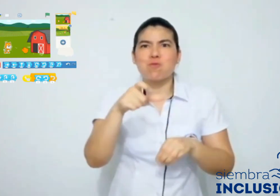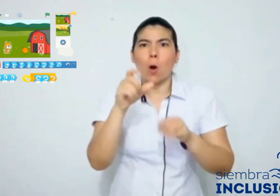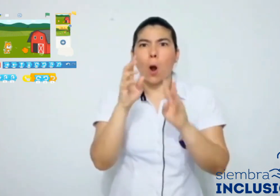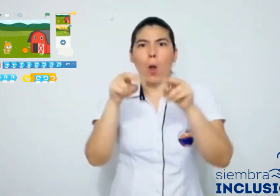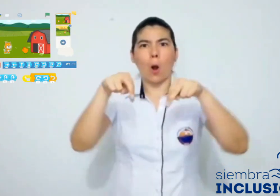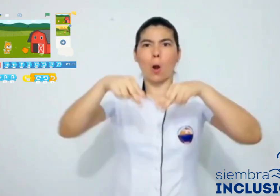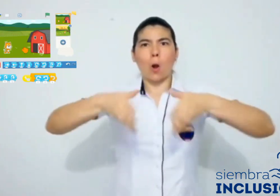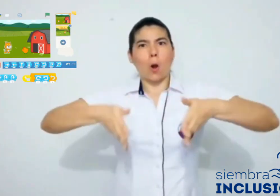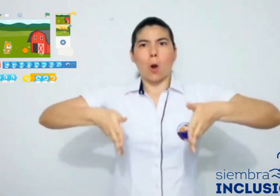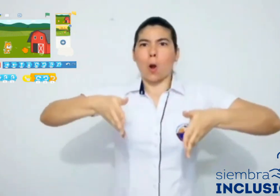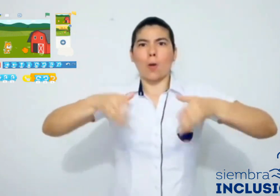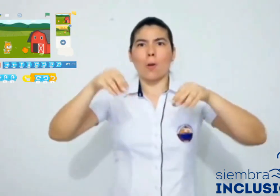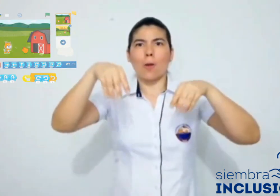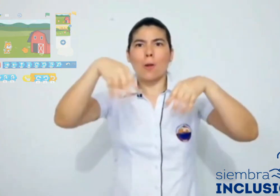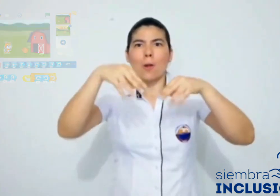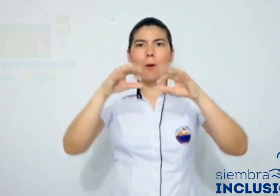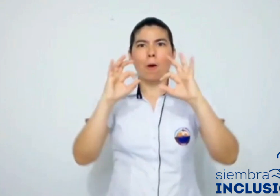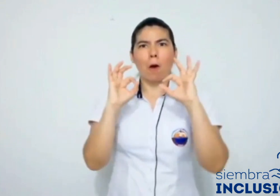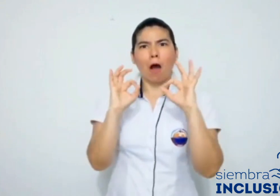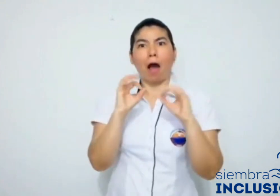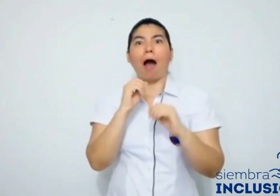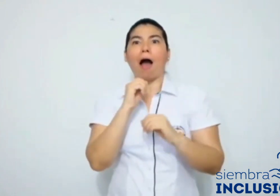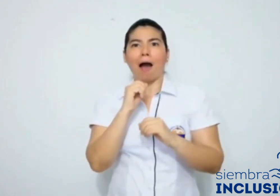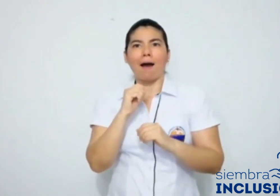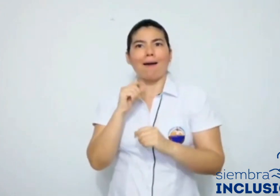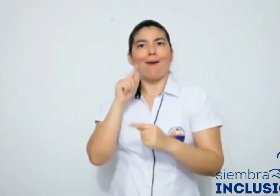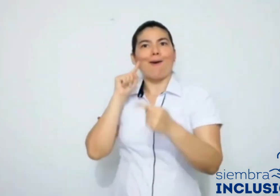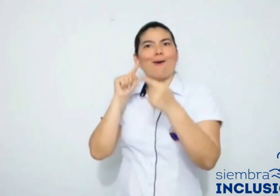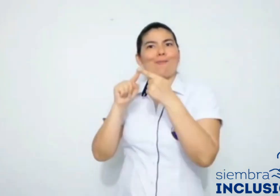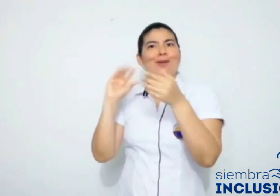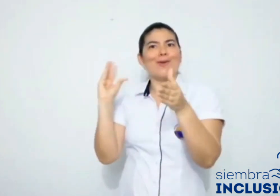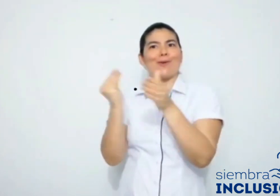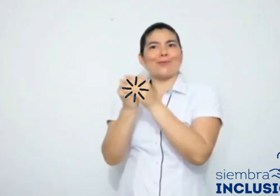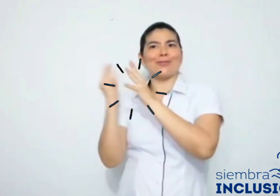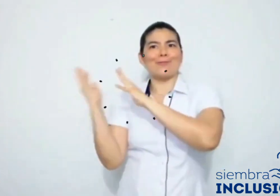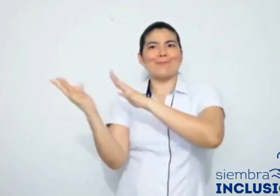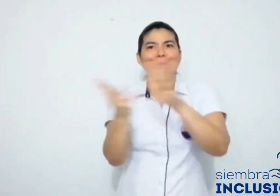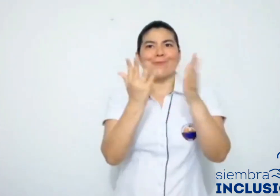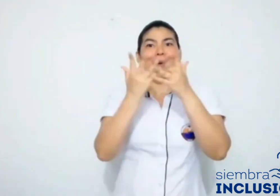adquisición de esta lengua mediante el programa de Scratch.